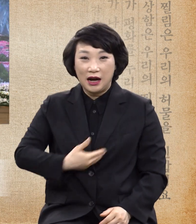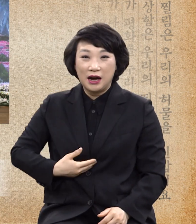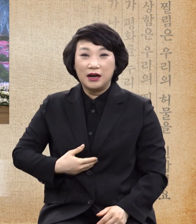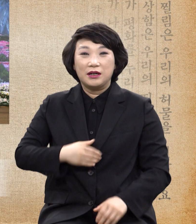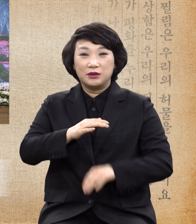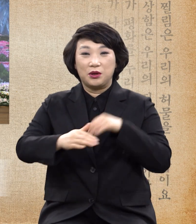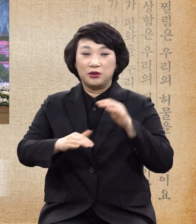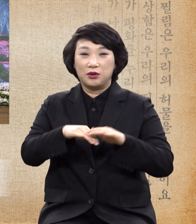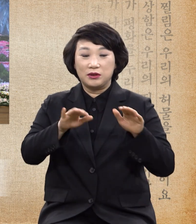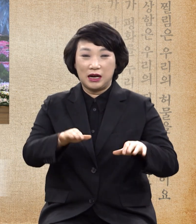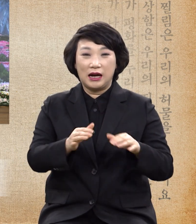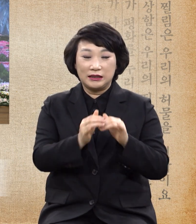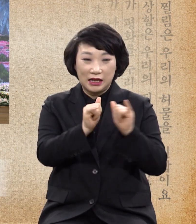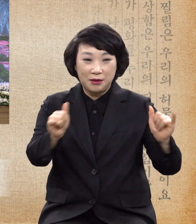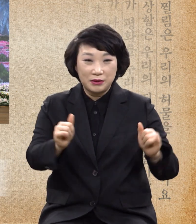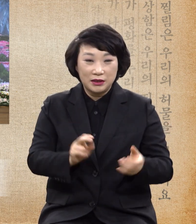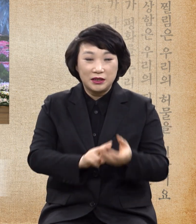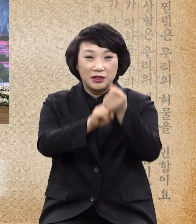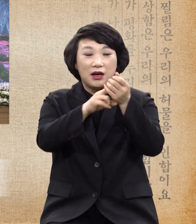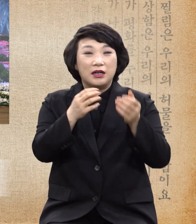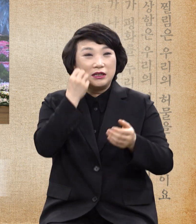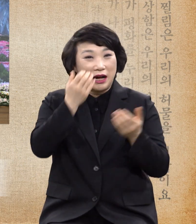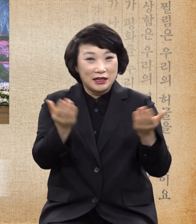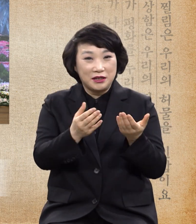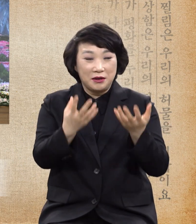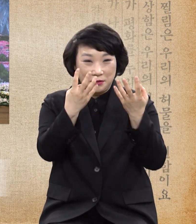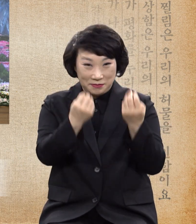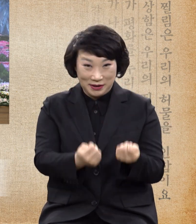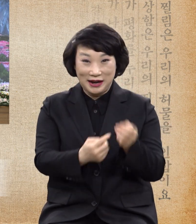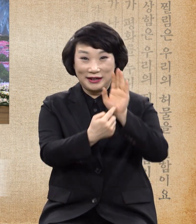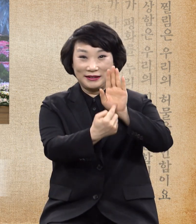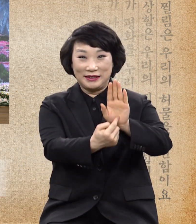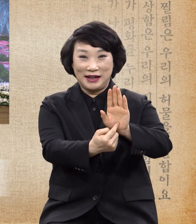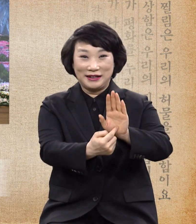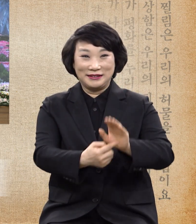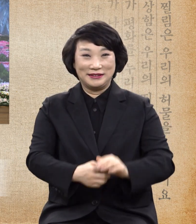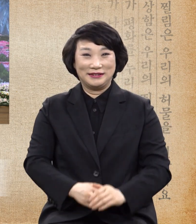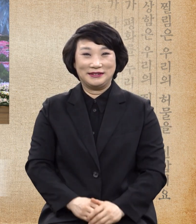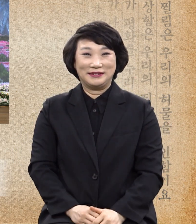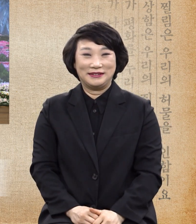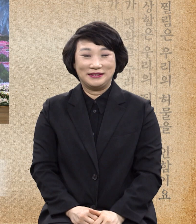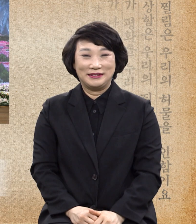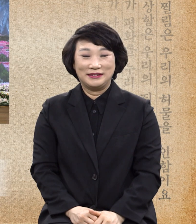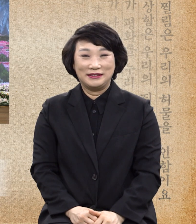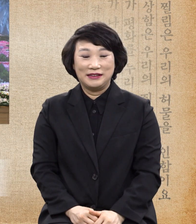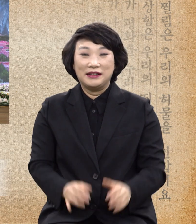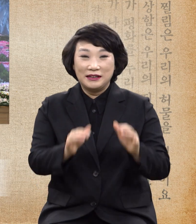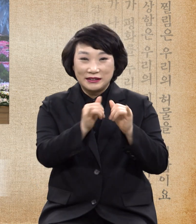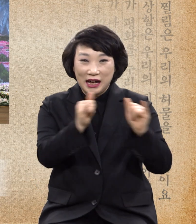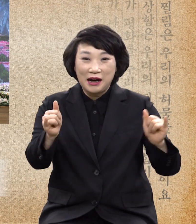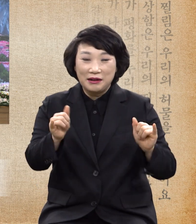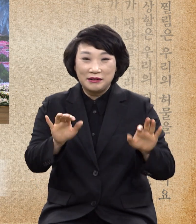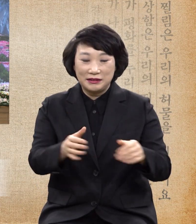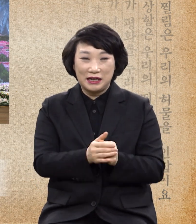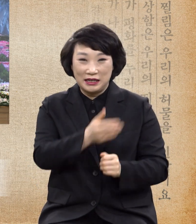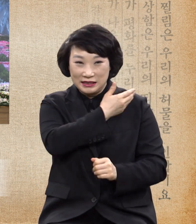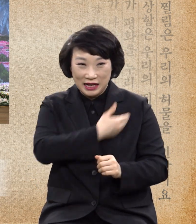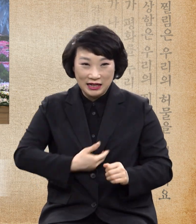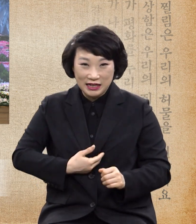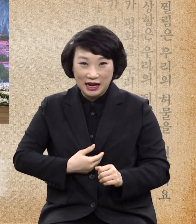민간의 표적과 기사가 많이